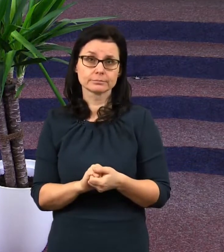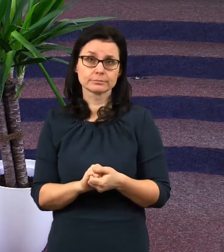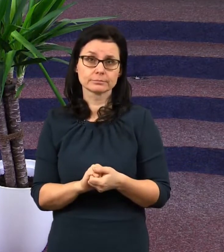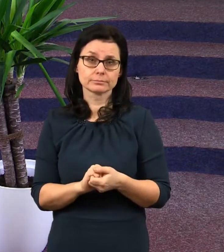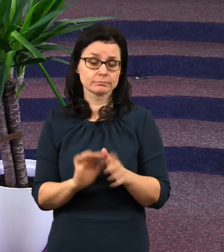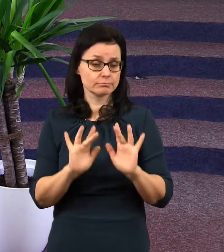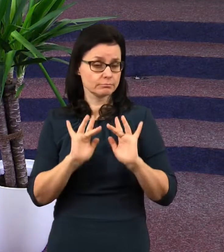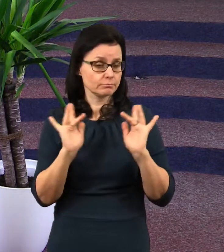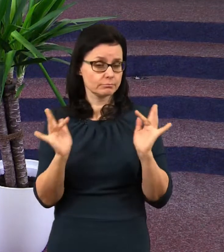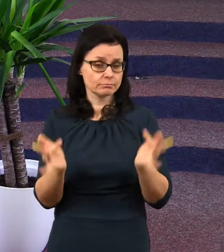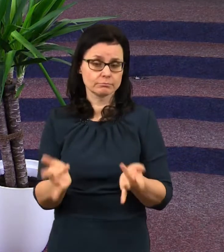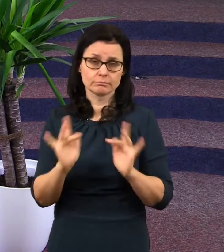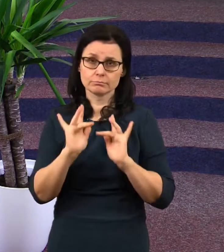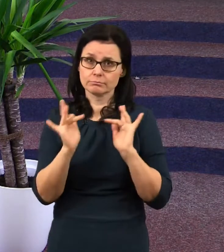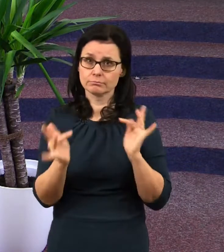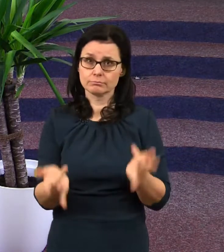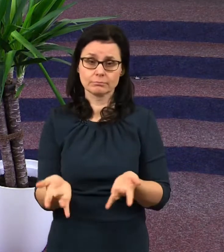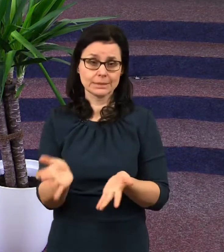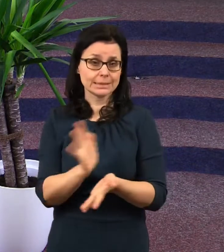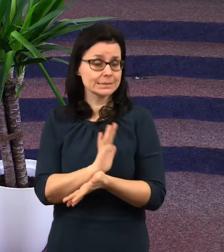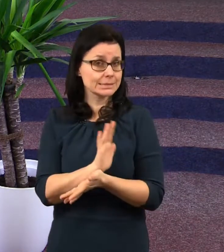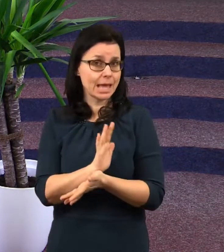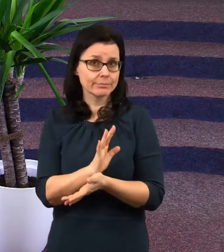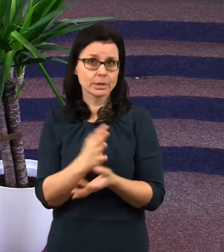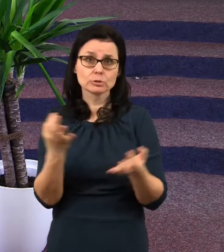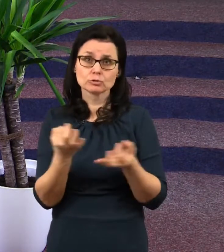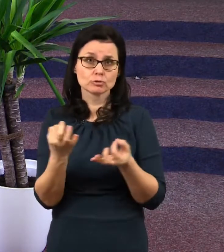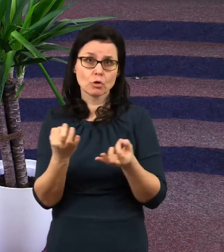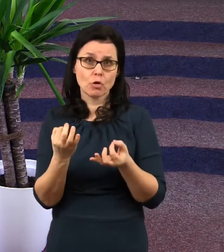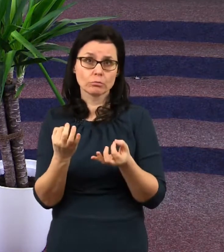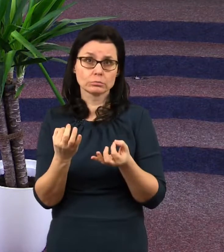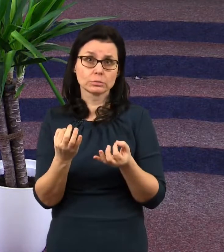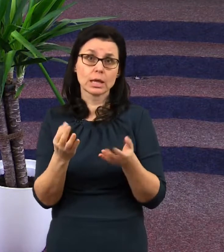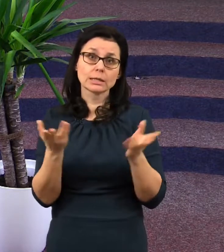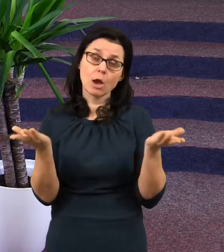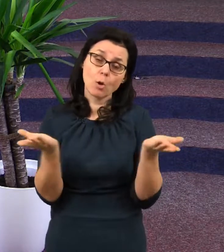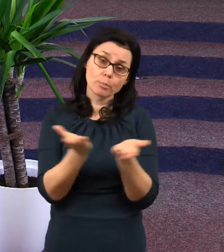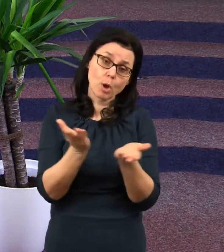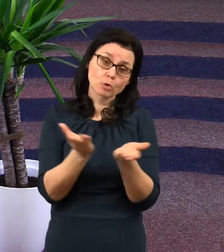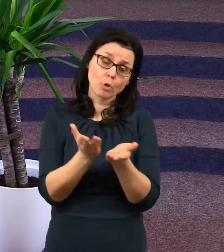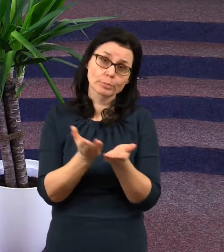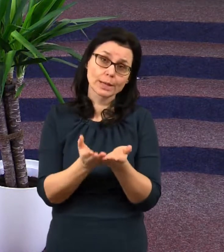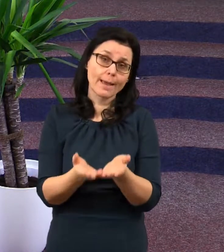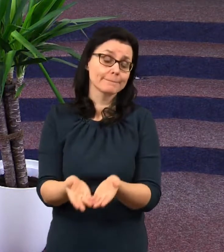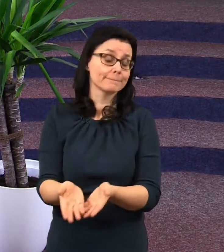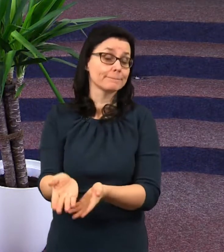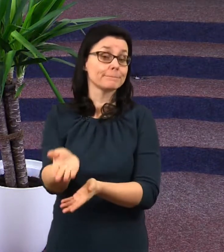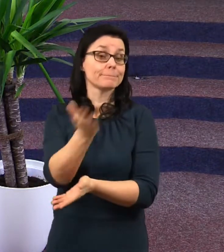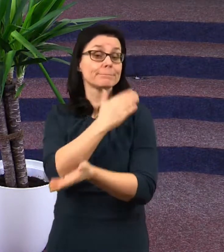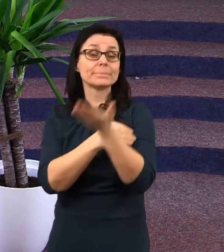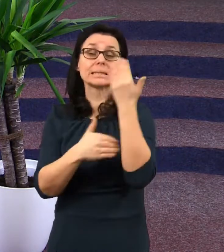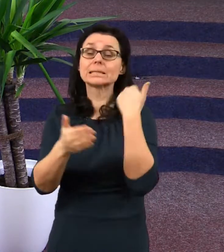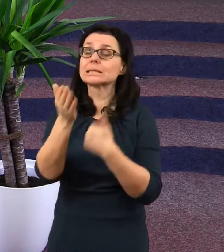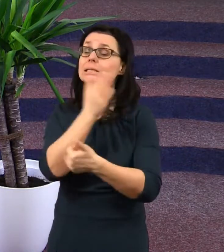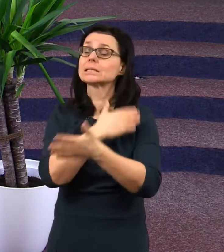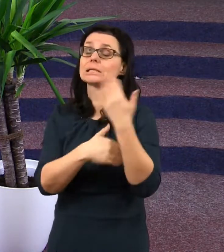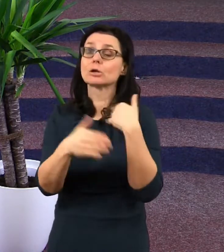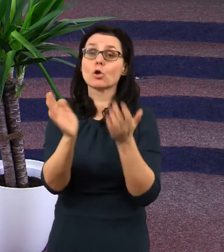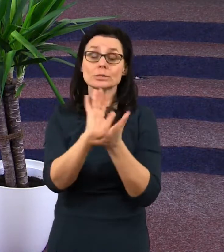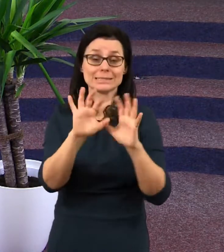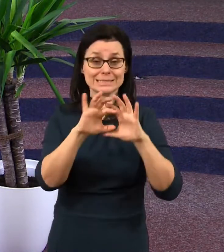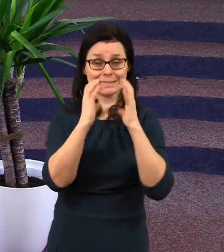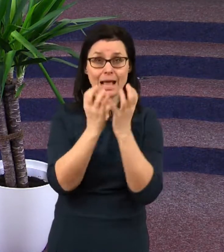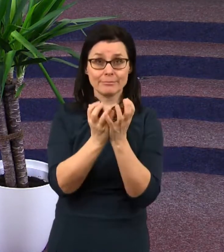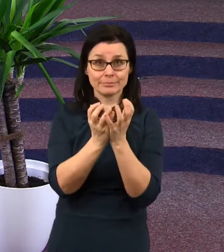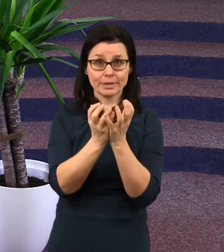V naše země se bude podobat té propasti a stavu naší planety předtím, než na ní pán